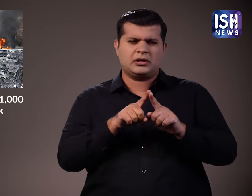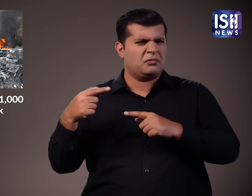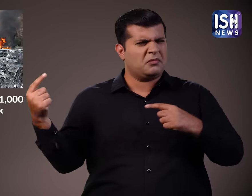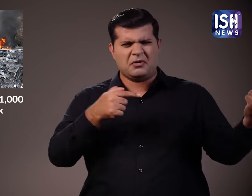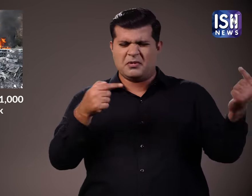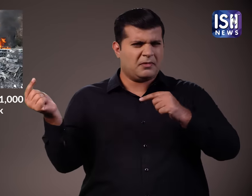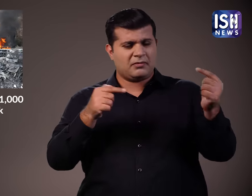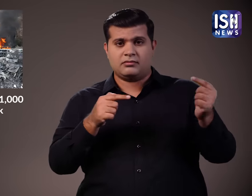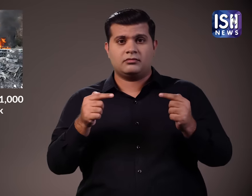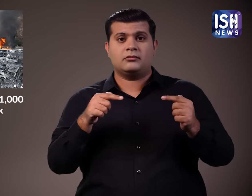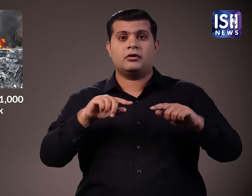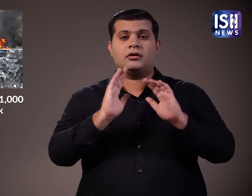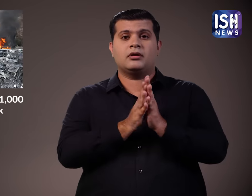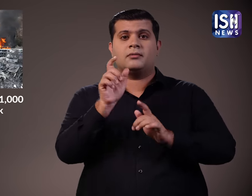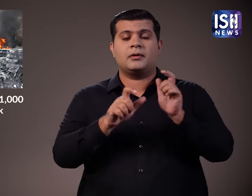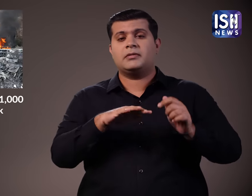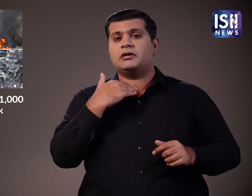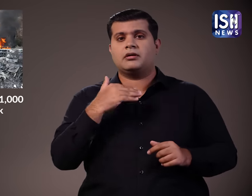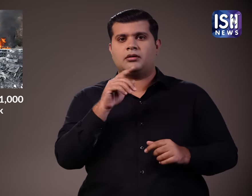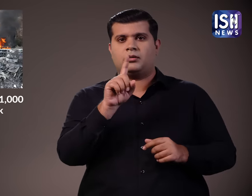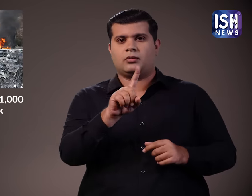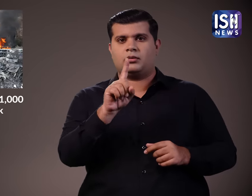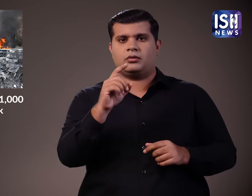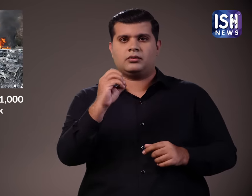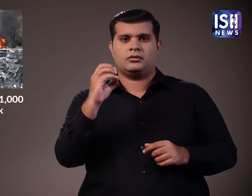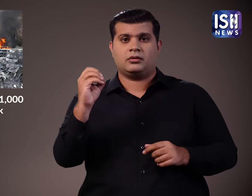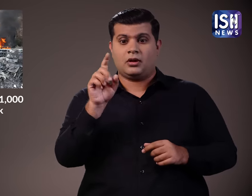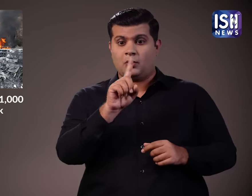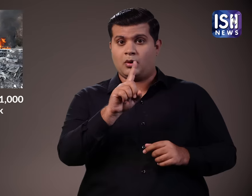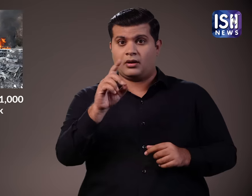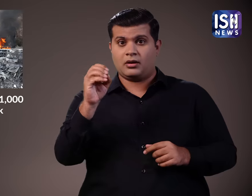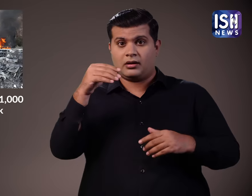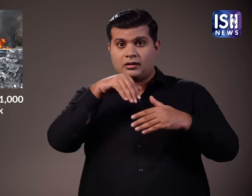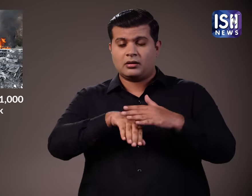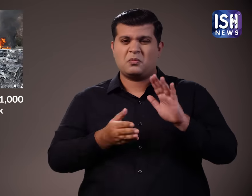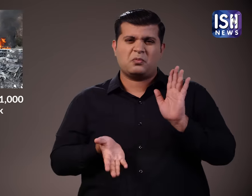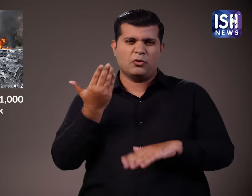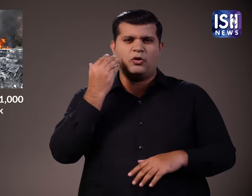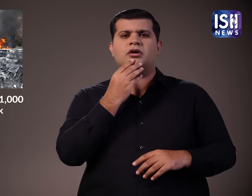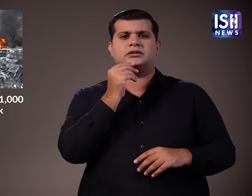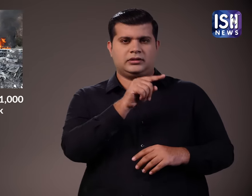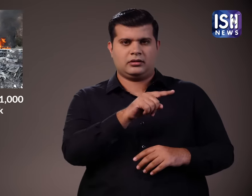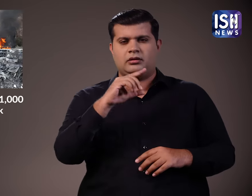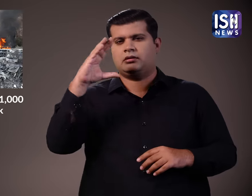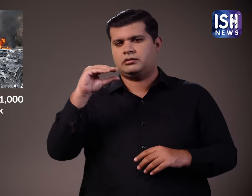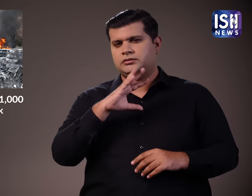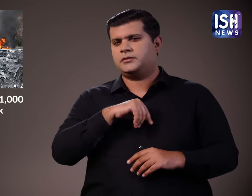हमास द्वाला हमला शुरू करने के बाद से दोनों पक्षों के ग्यारासो से अधिक लोग मारे गए हैं इन में से अधिक